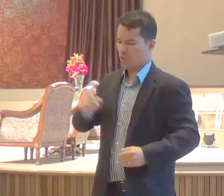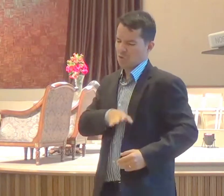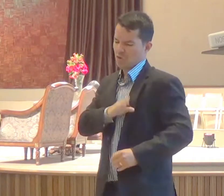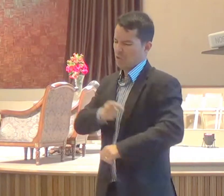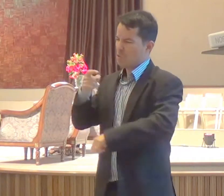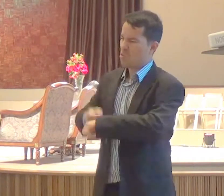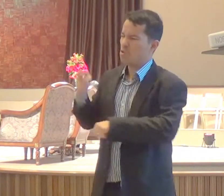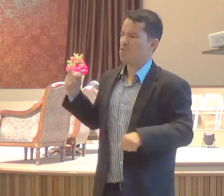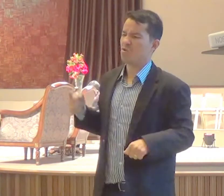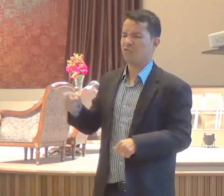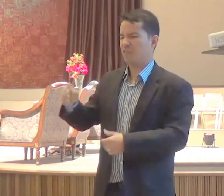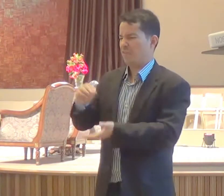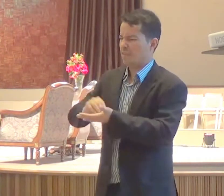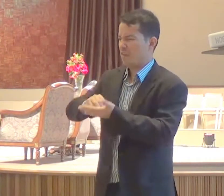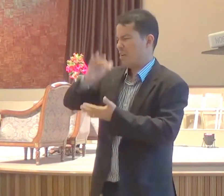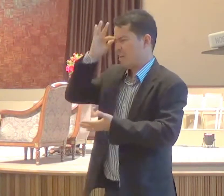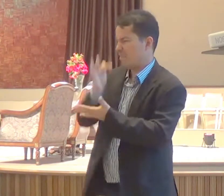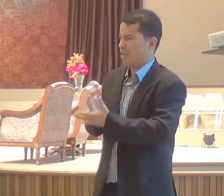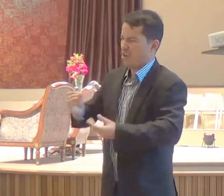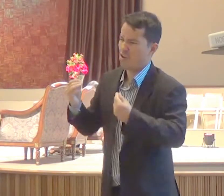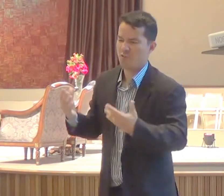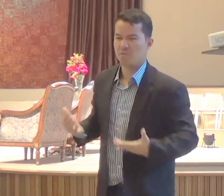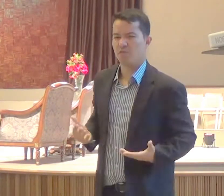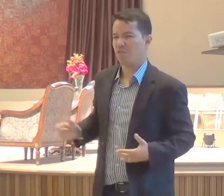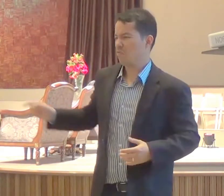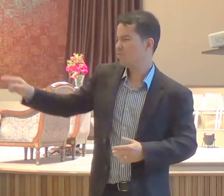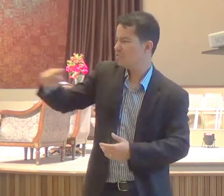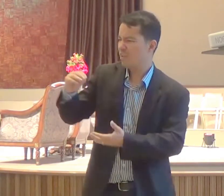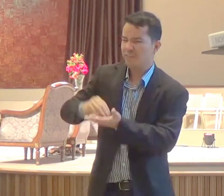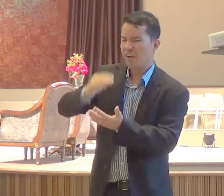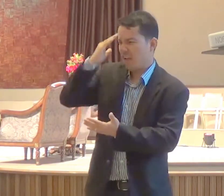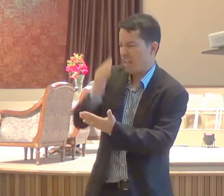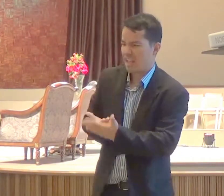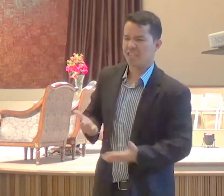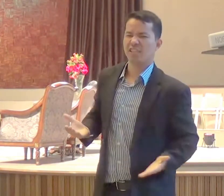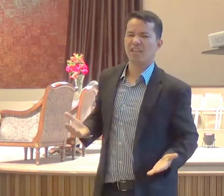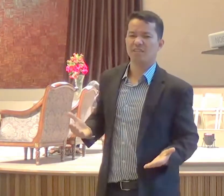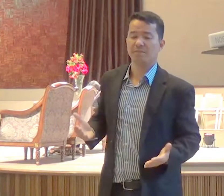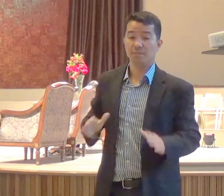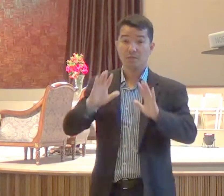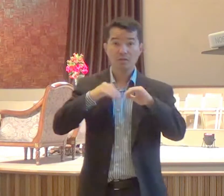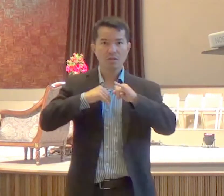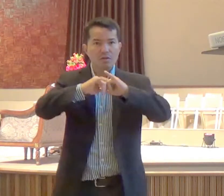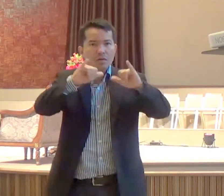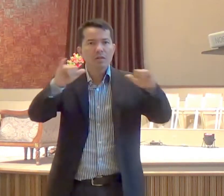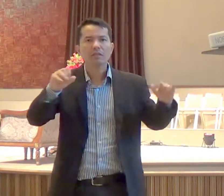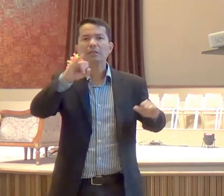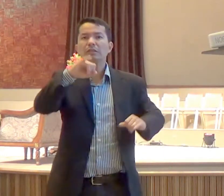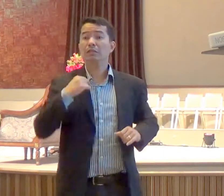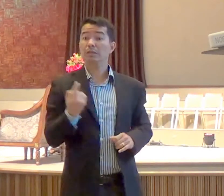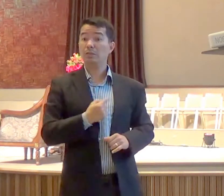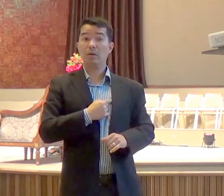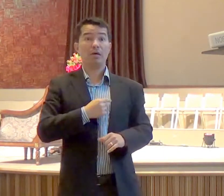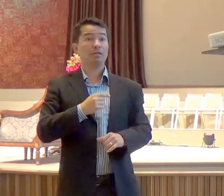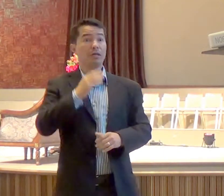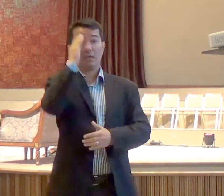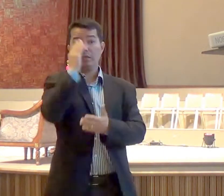coração, vocês não creram, quando nós não cremos, nós estabelecemos uma rebeldia no coração,